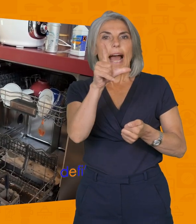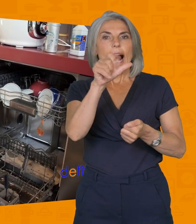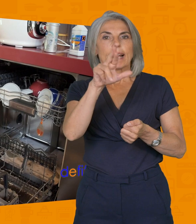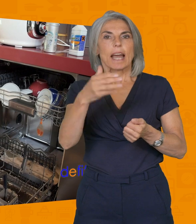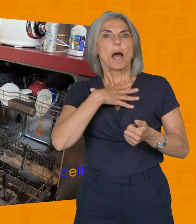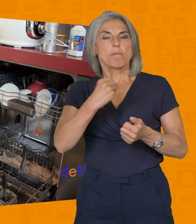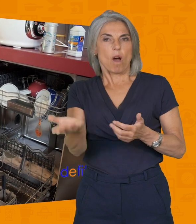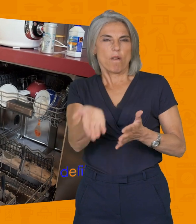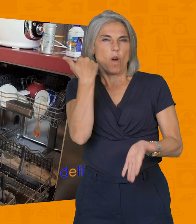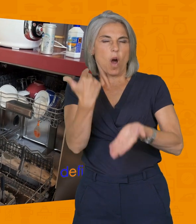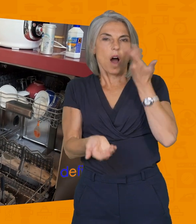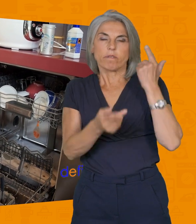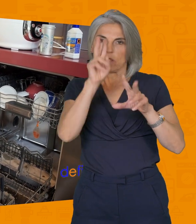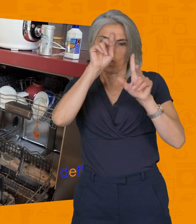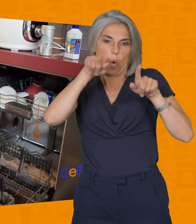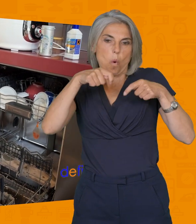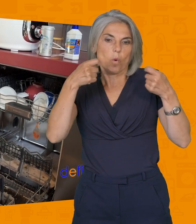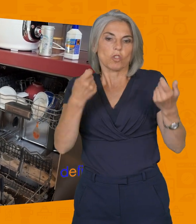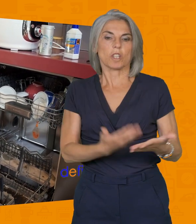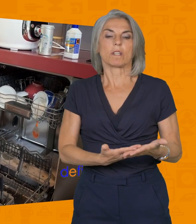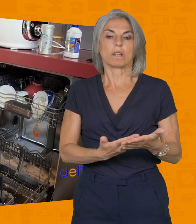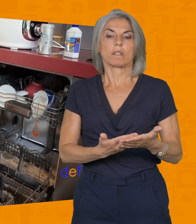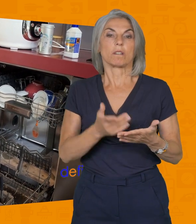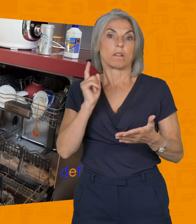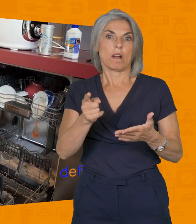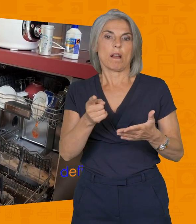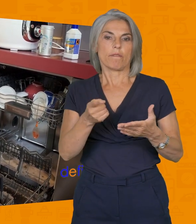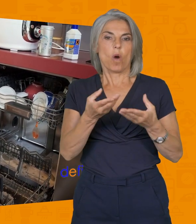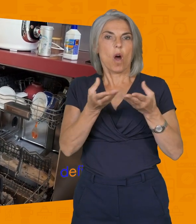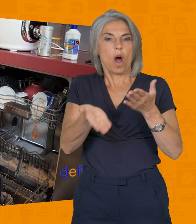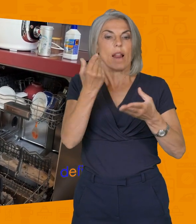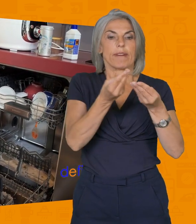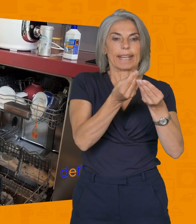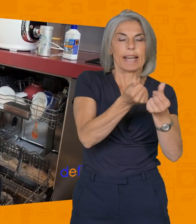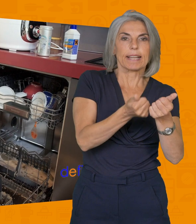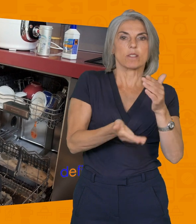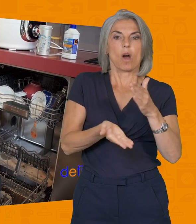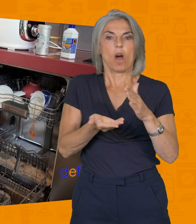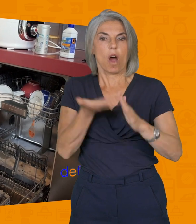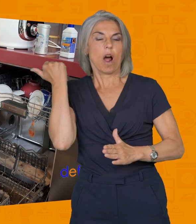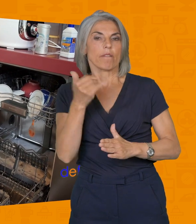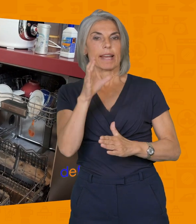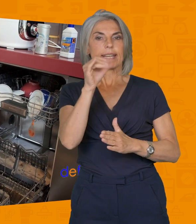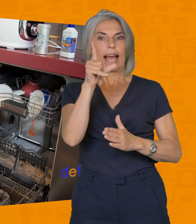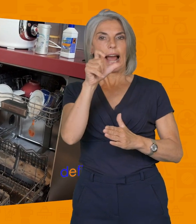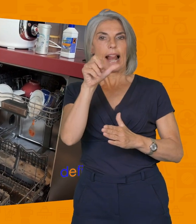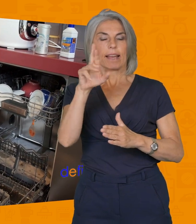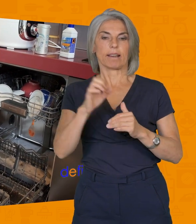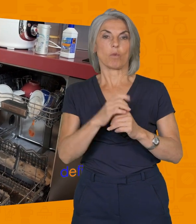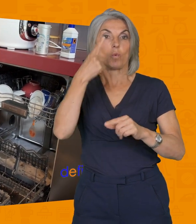relativement logique. Un détartrage nécessite également de se faire dégraisser. Ça, c'est assez important, mais encore une fois, on parle de ça de une ou